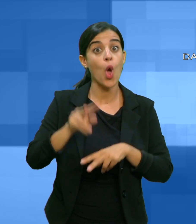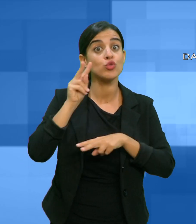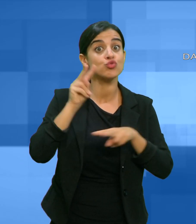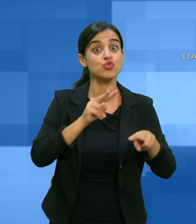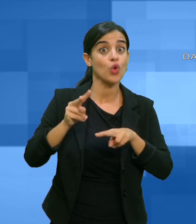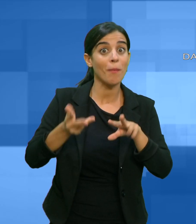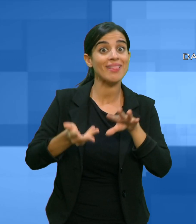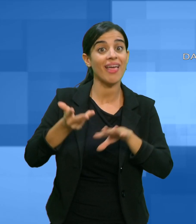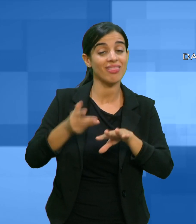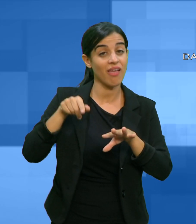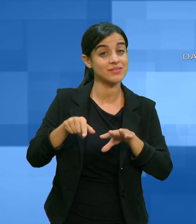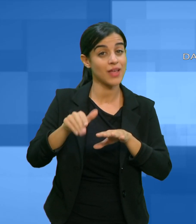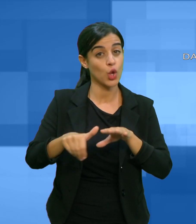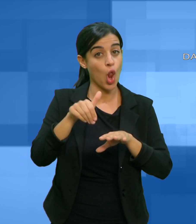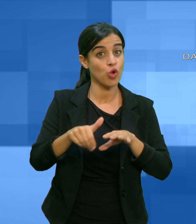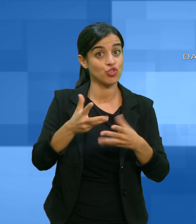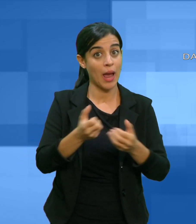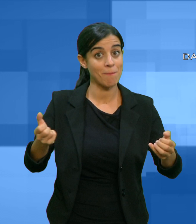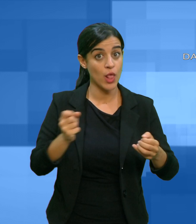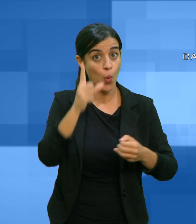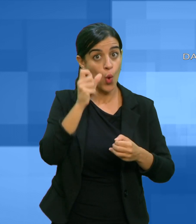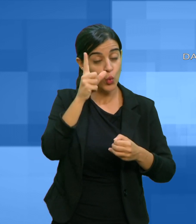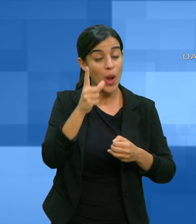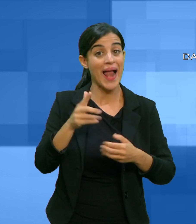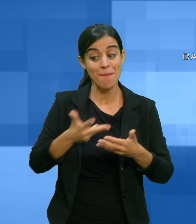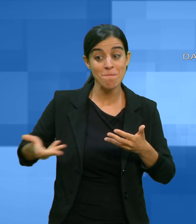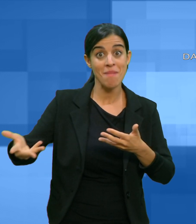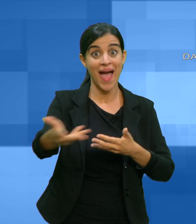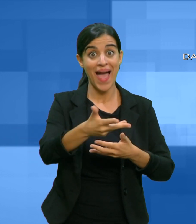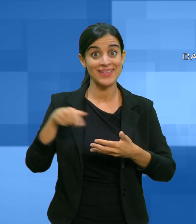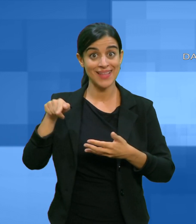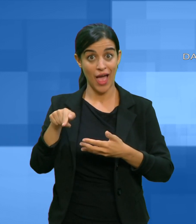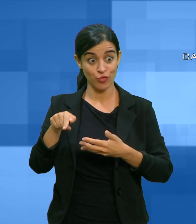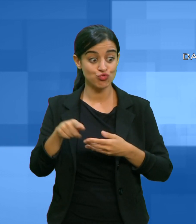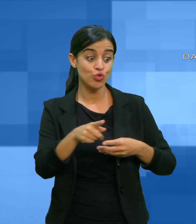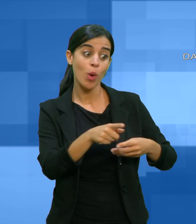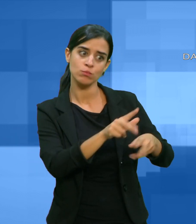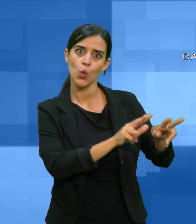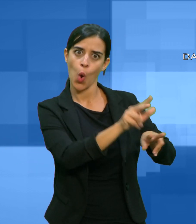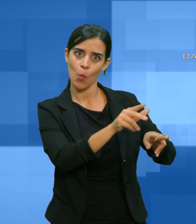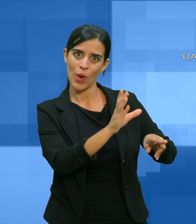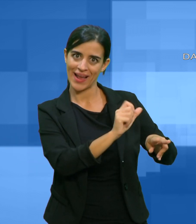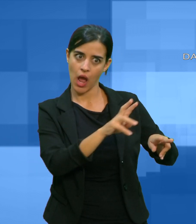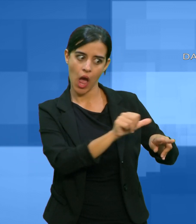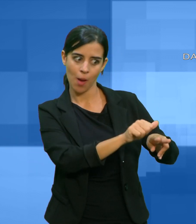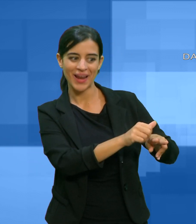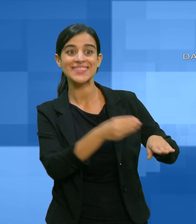culturali e paesaggi ha difidato il comune a sospendere i lavori e al